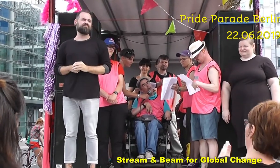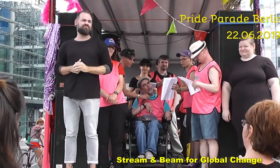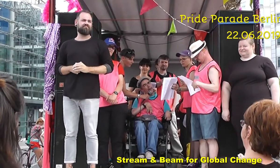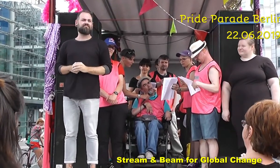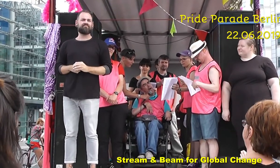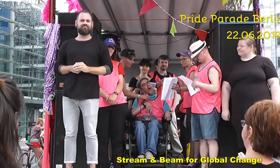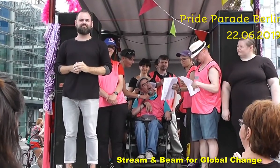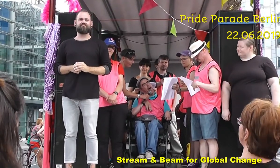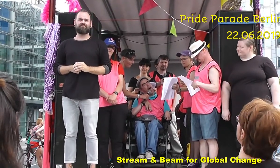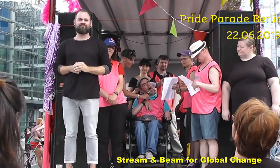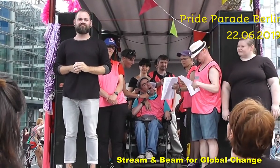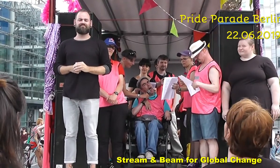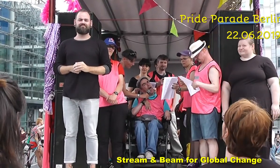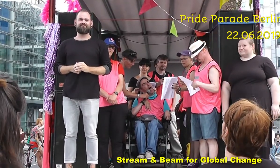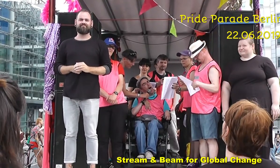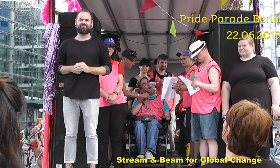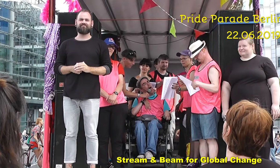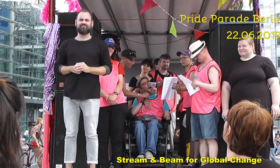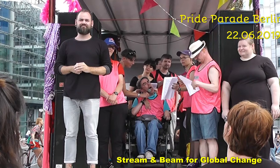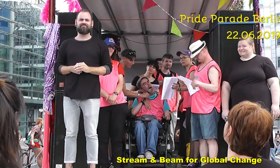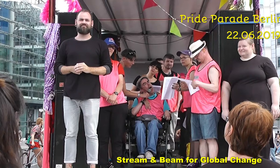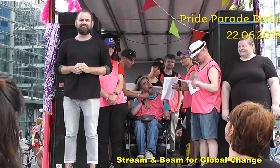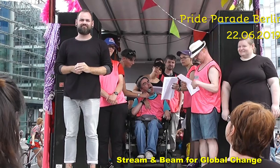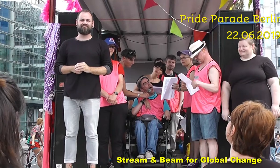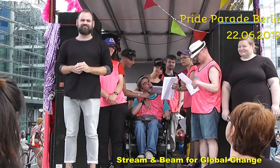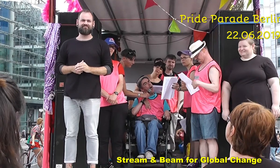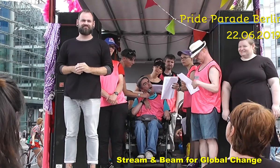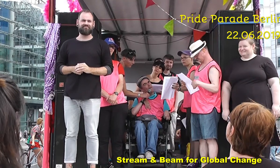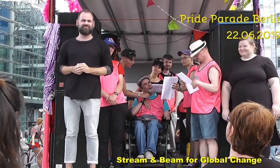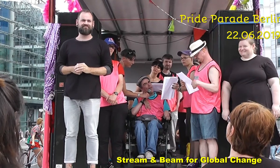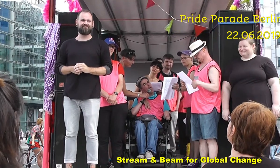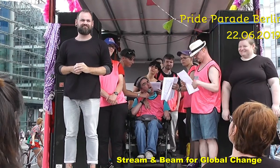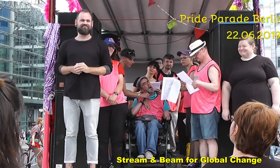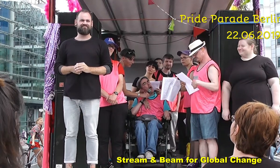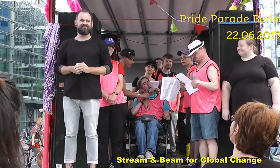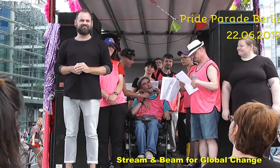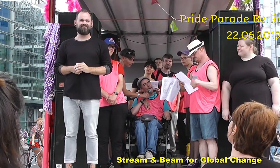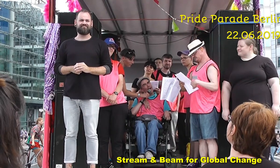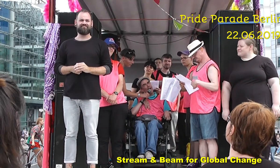soll sich anpassen,